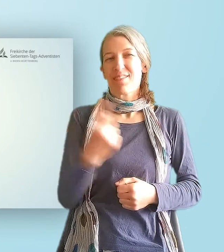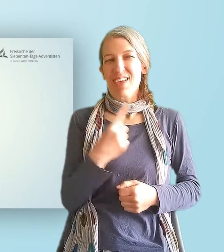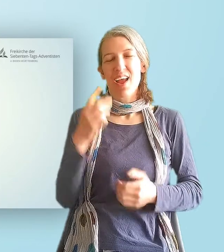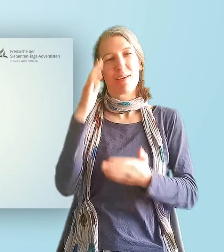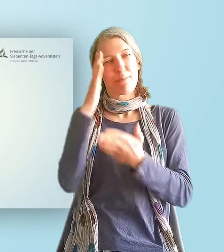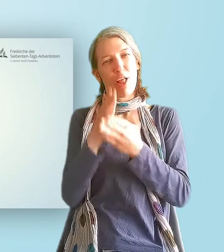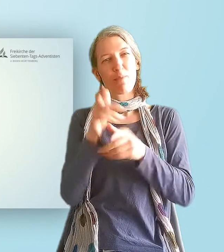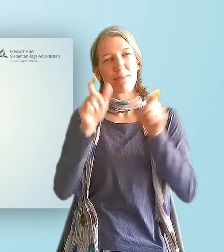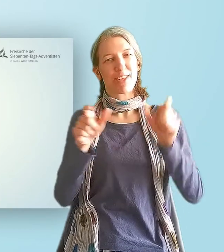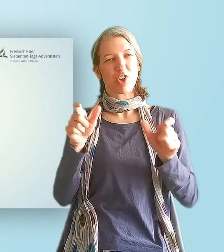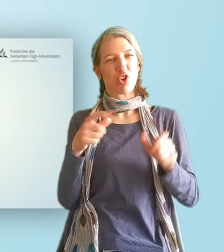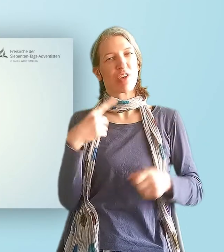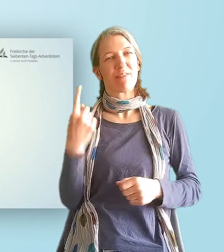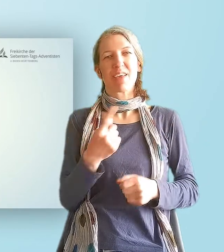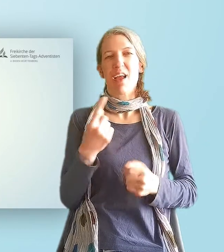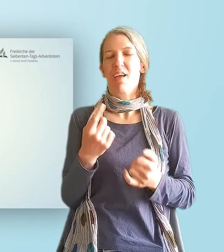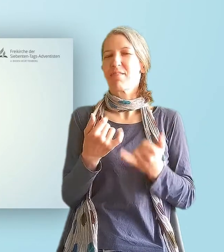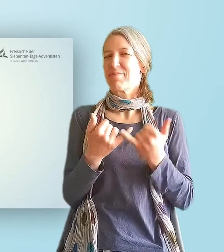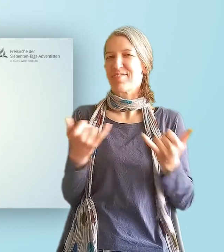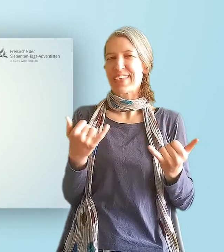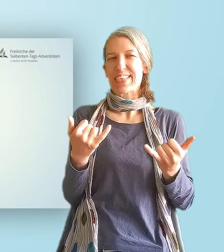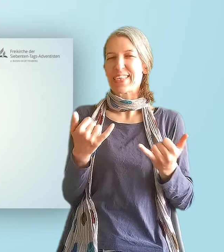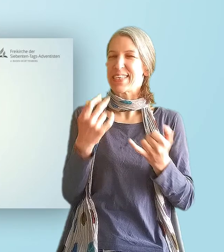Menschen diesen Ereignissen begegnen?